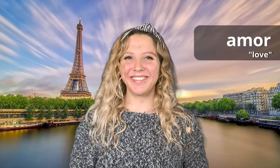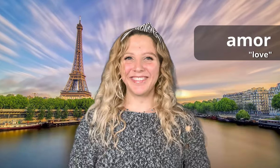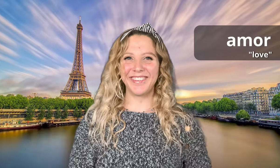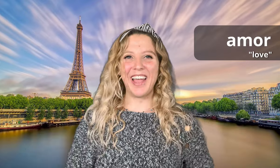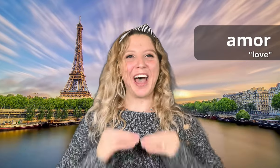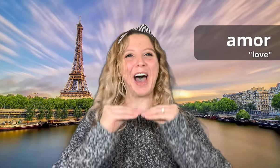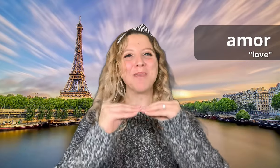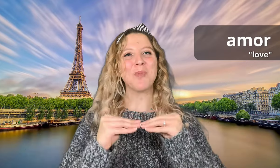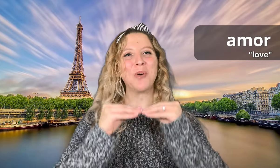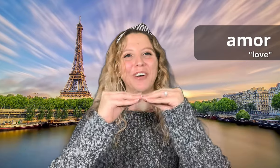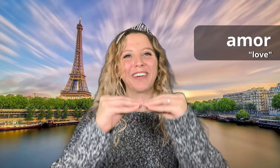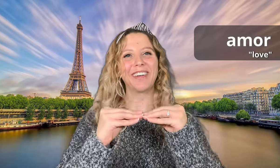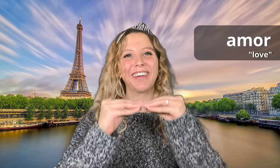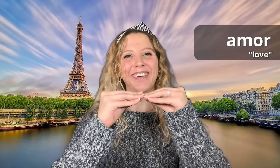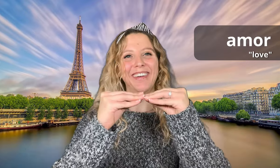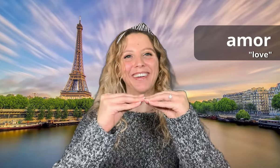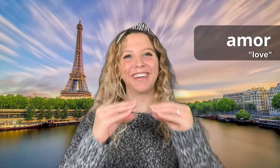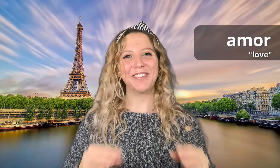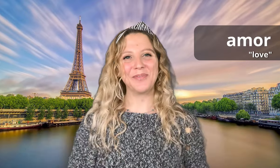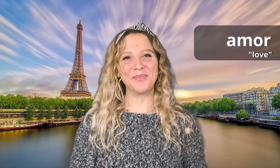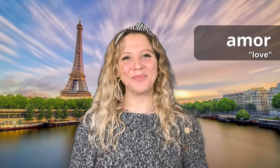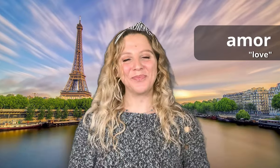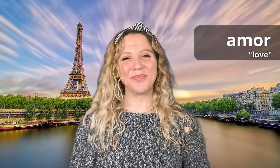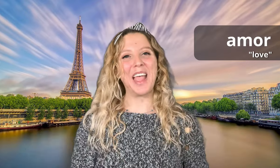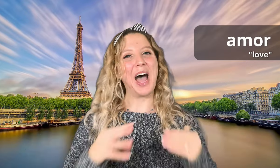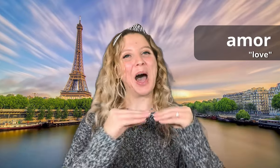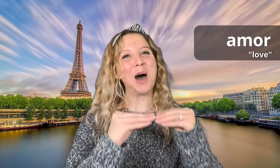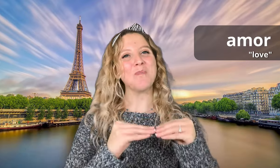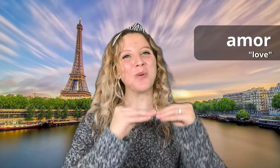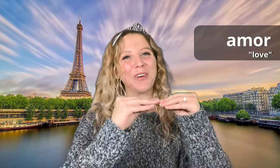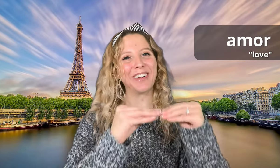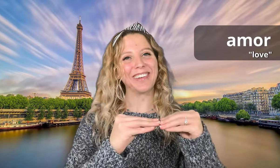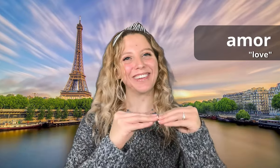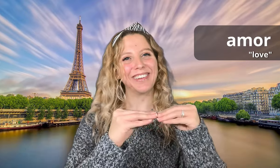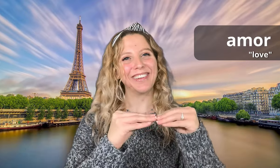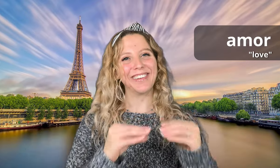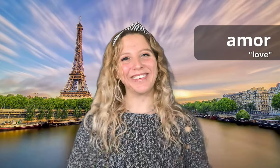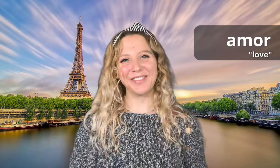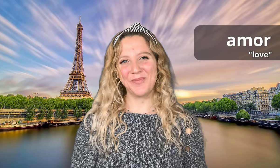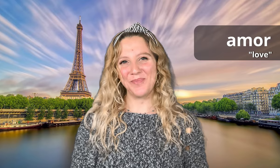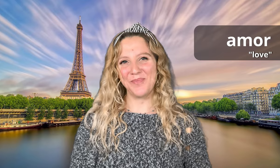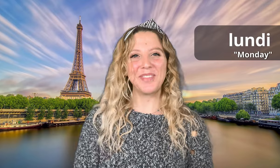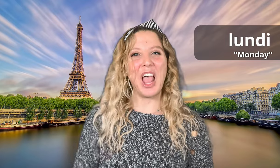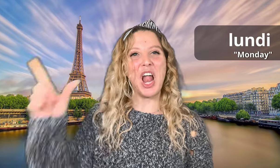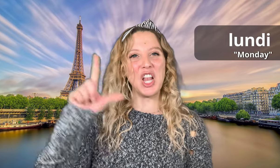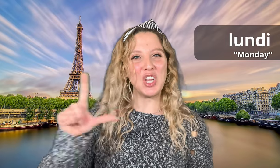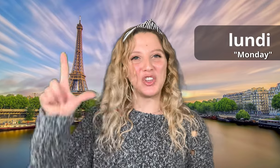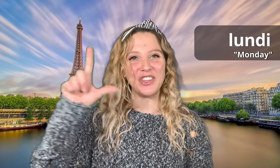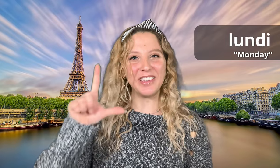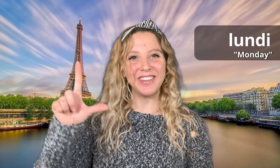Amour Amour Lundi